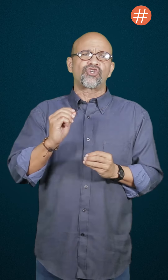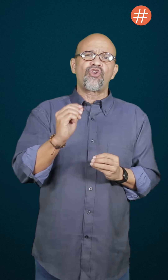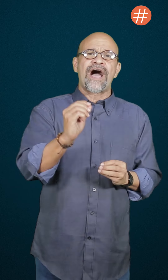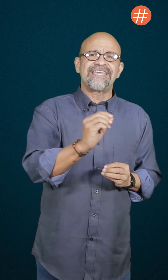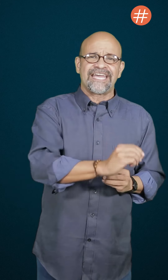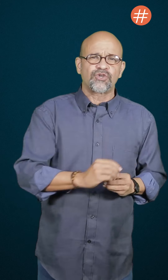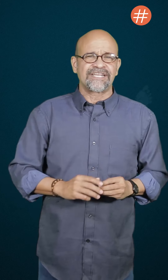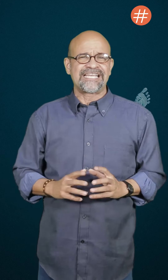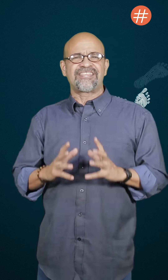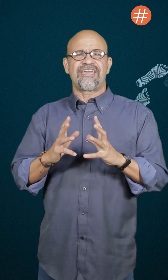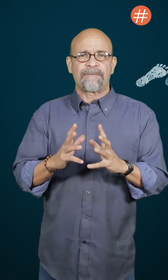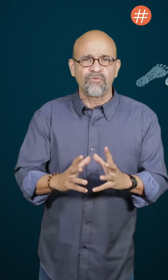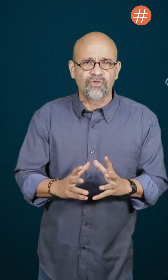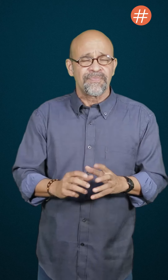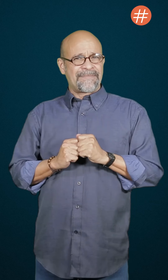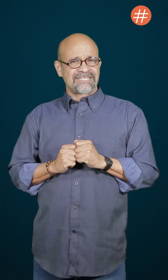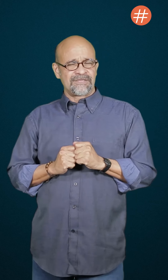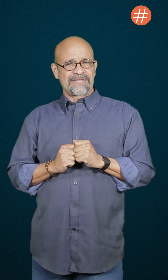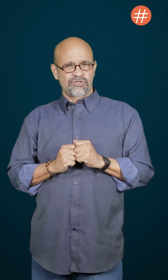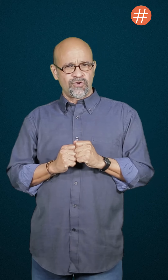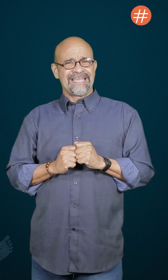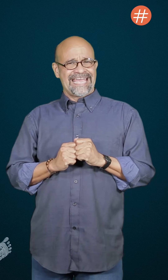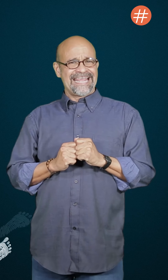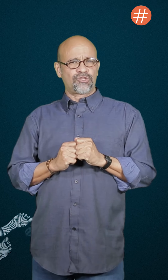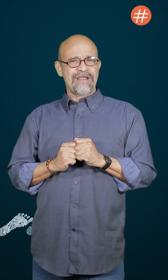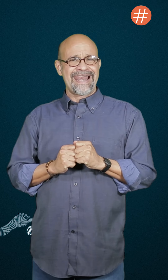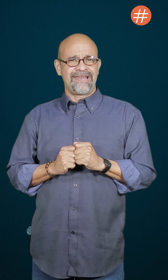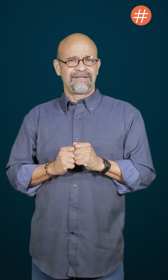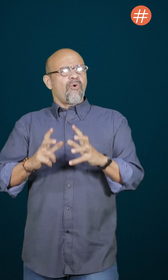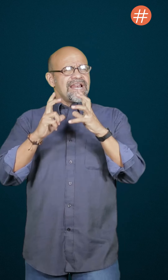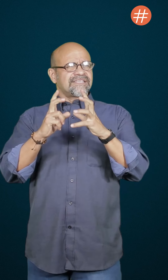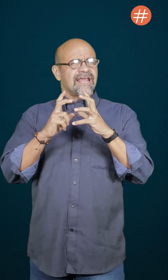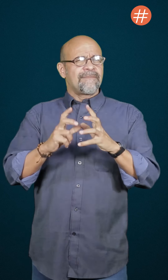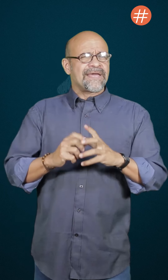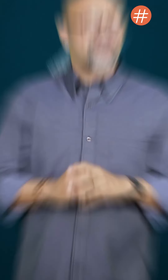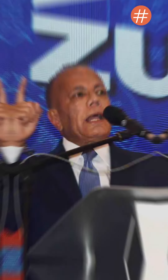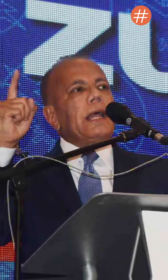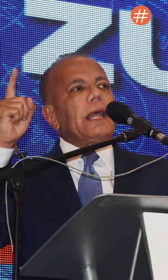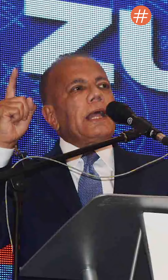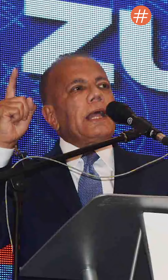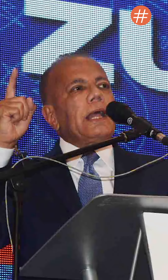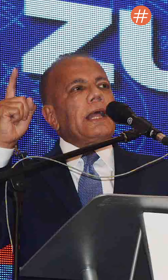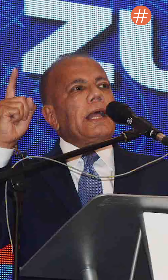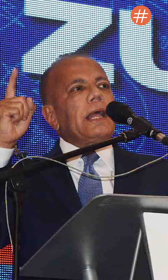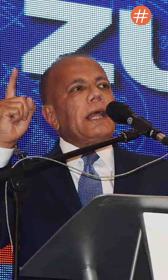solo haya hecho crecer 10 puntos la participación electoral? ¿Cuál será el peso de Manuel Rosales en la